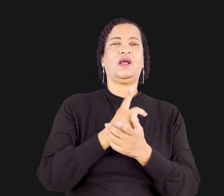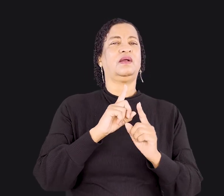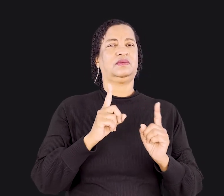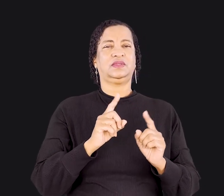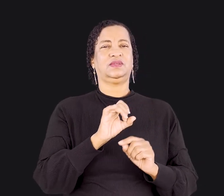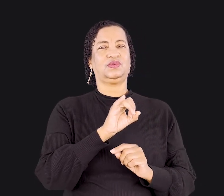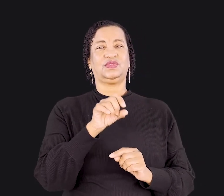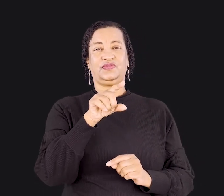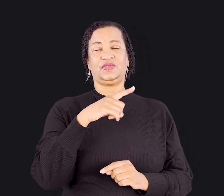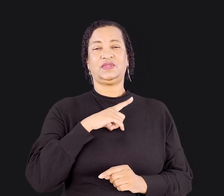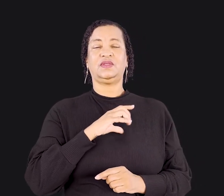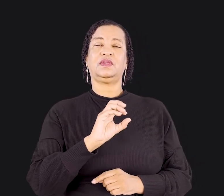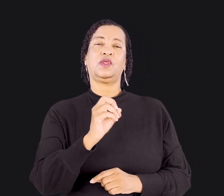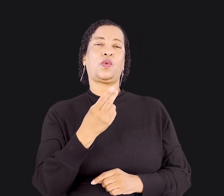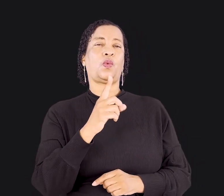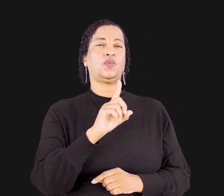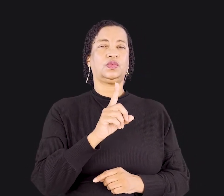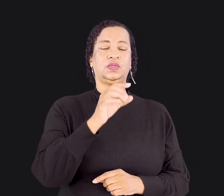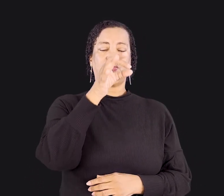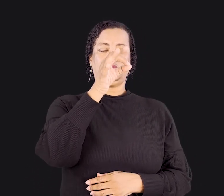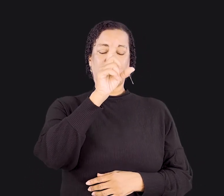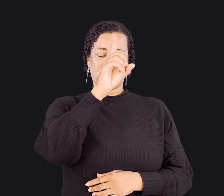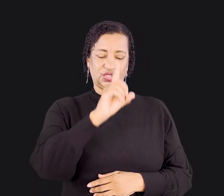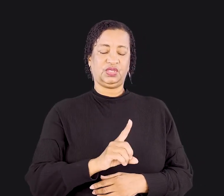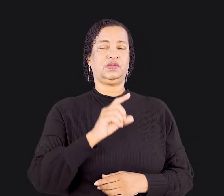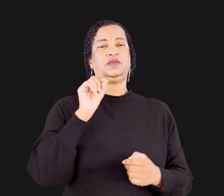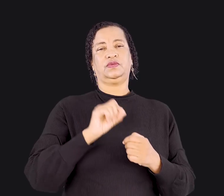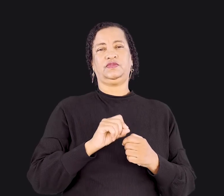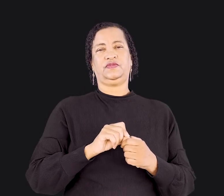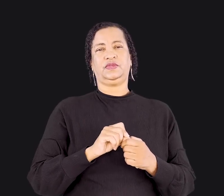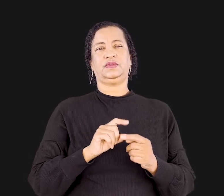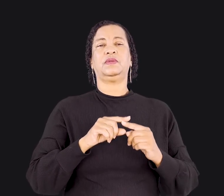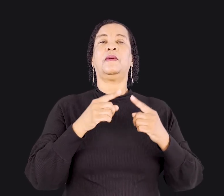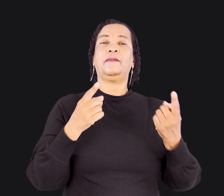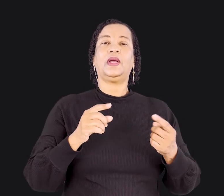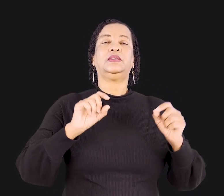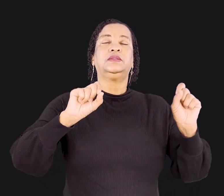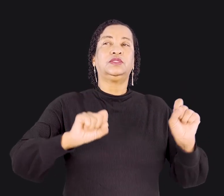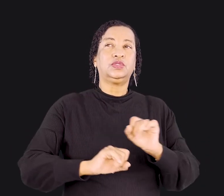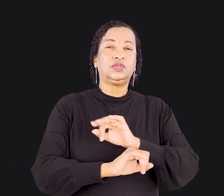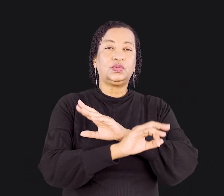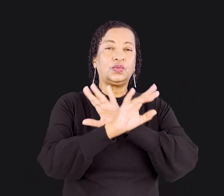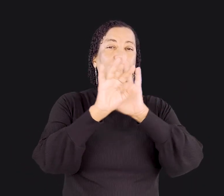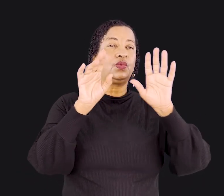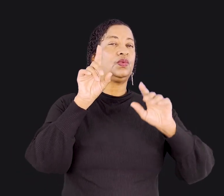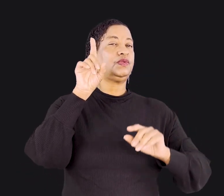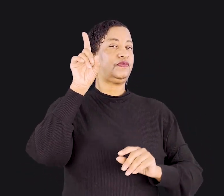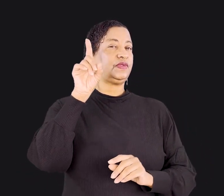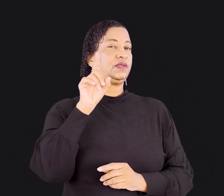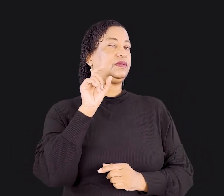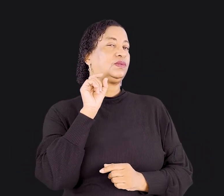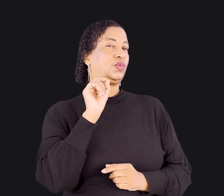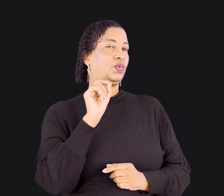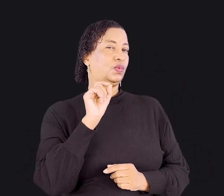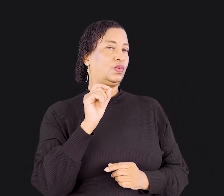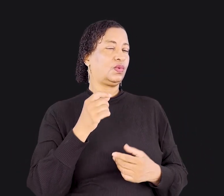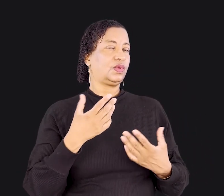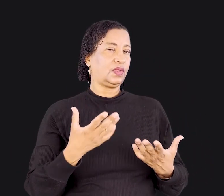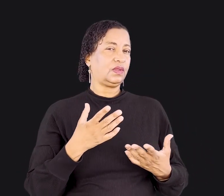questão não é se você tem ou não o direito de fazer. A questão é o que glorifica a Deus? O que glorifica a Deus é a